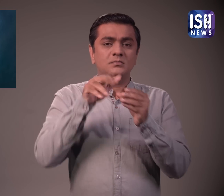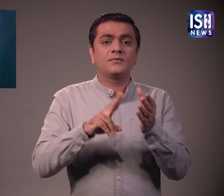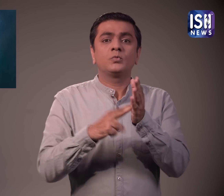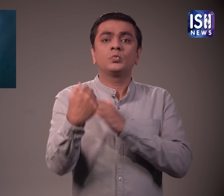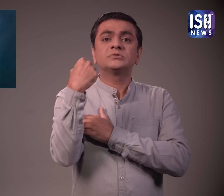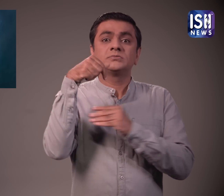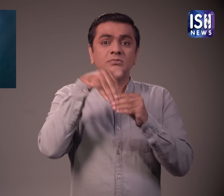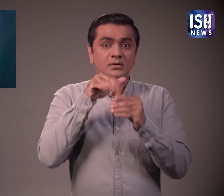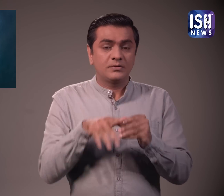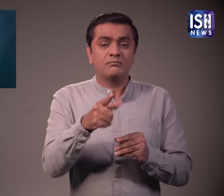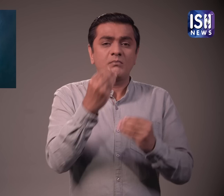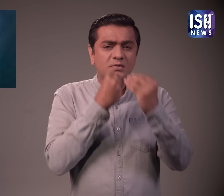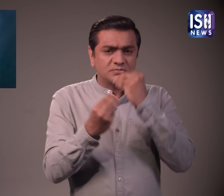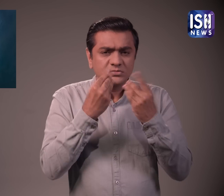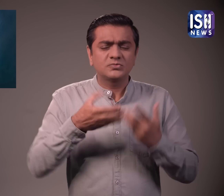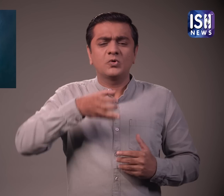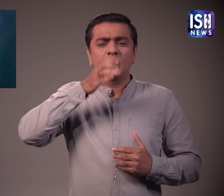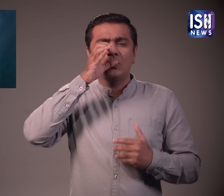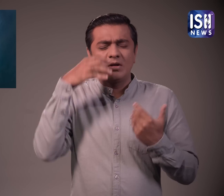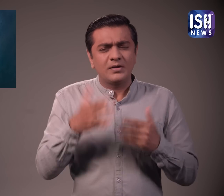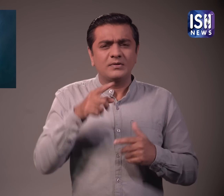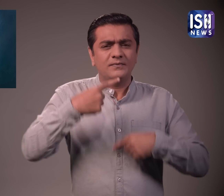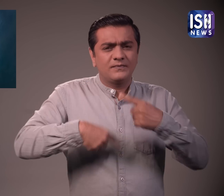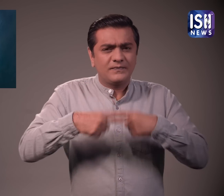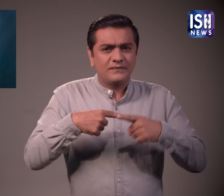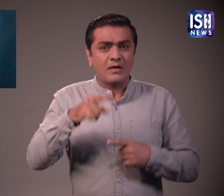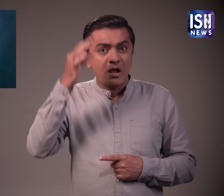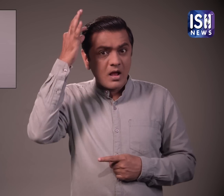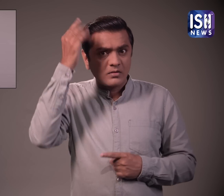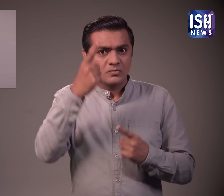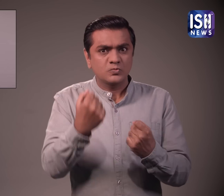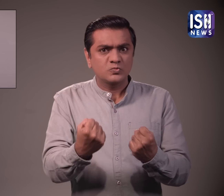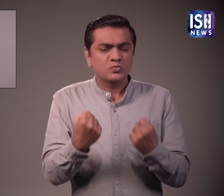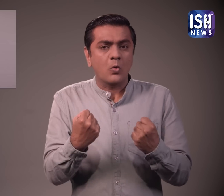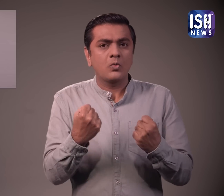जो आपके बालों को मजबूत बनाएगे और बालों को जड़ने से रोकेंगे